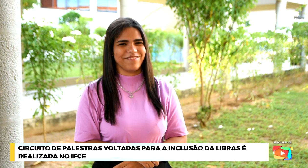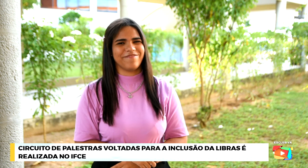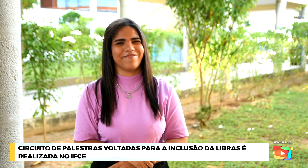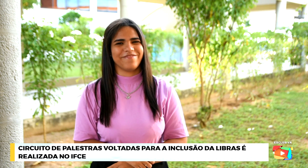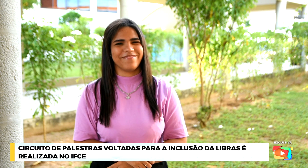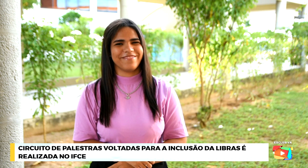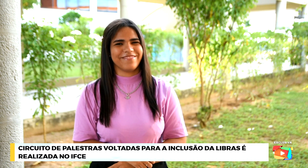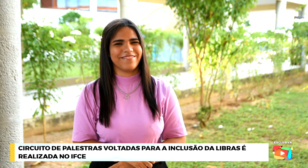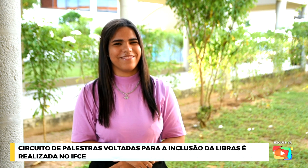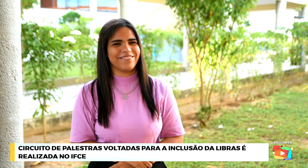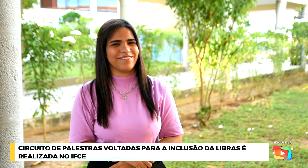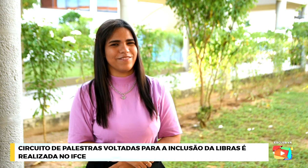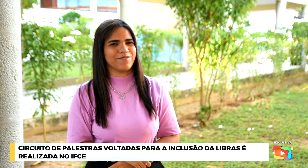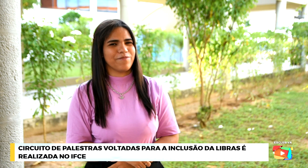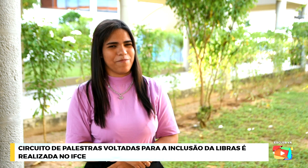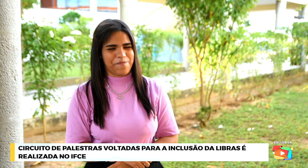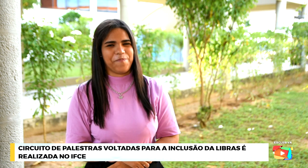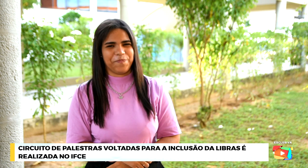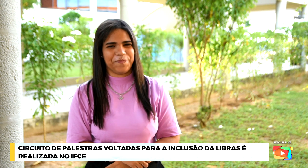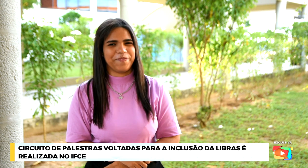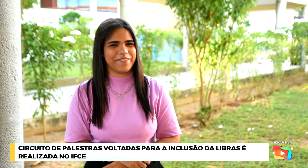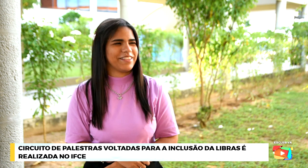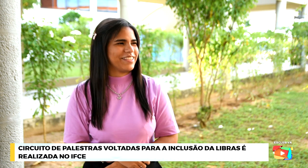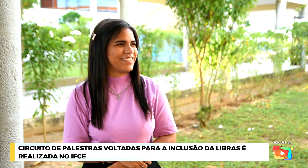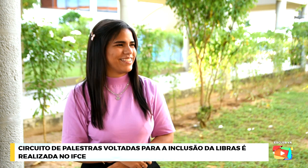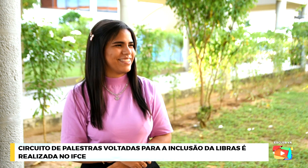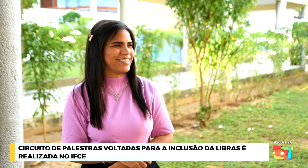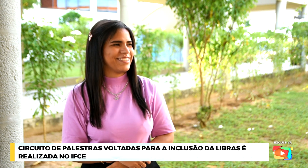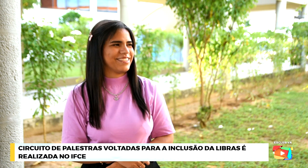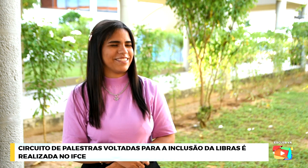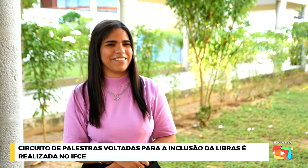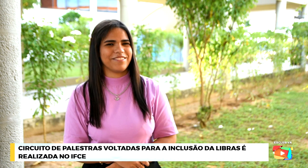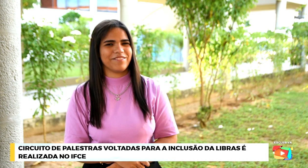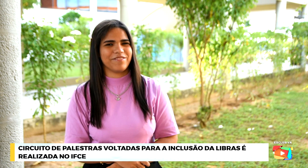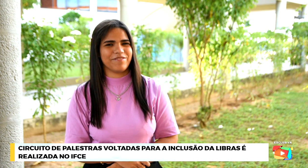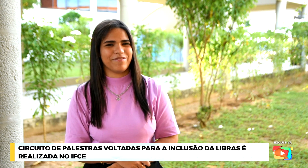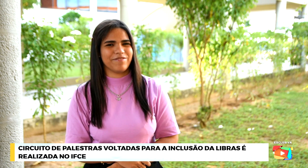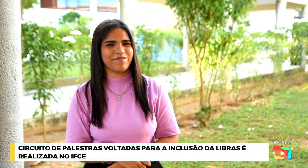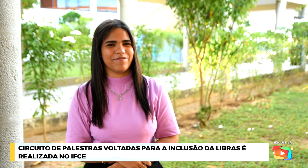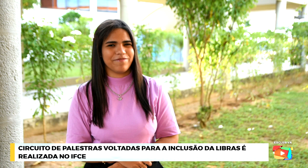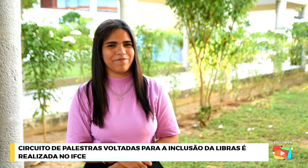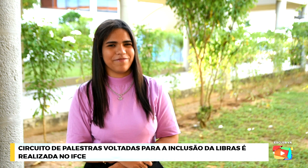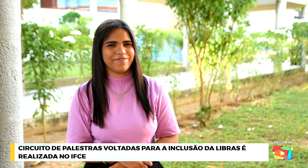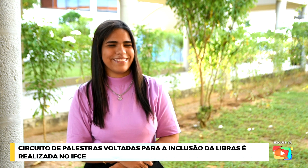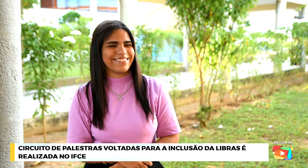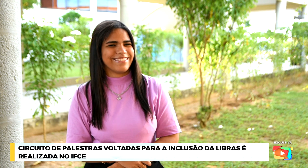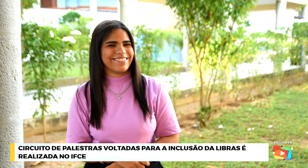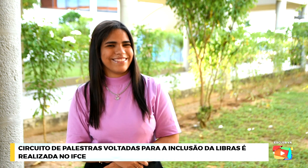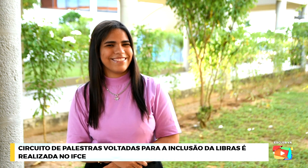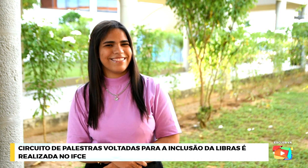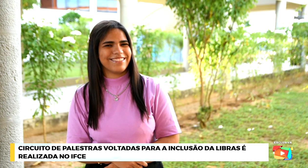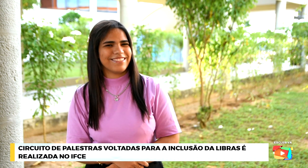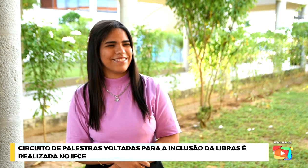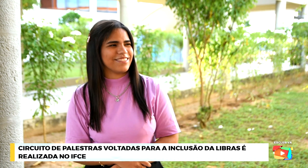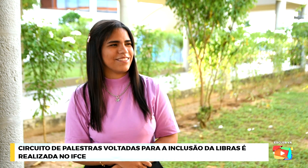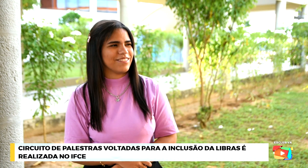investigar os sinais dos pontos turísticos de Canindé, como também instituições privadas e hospitais, para que a gente possa entender